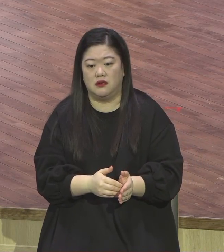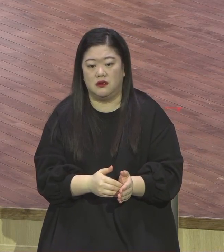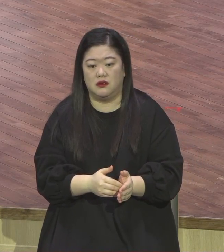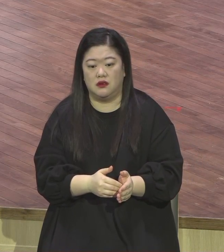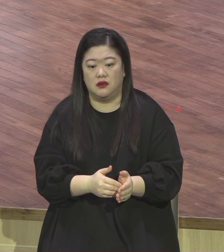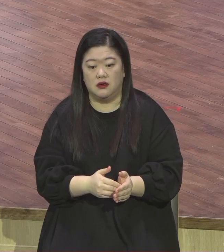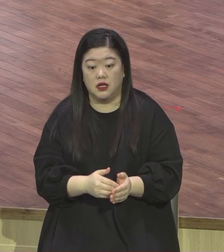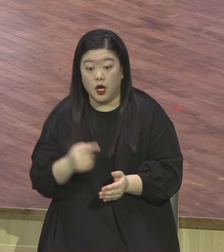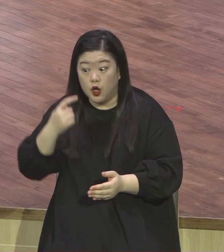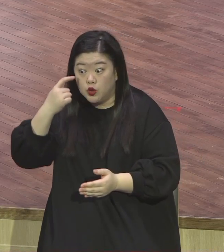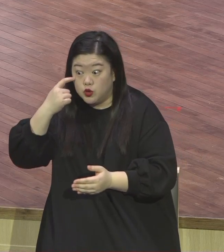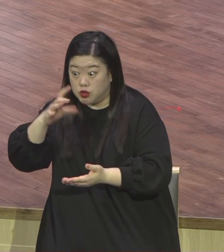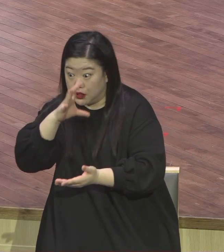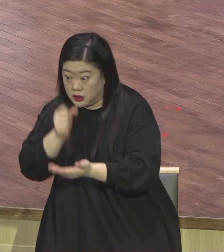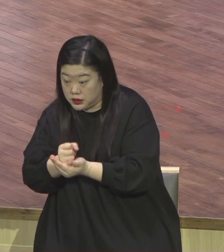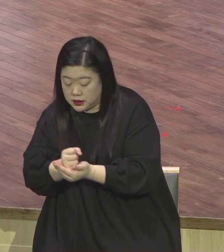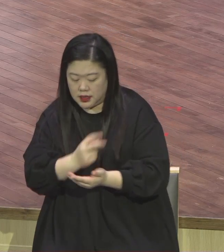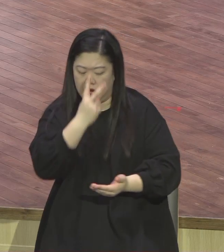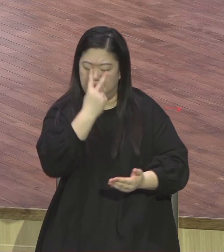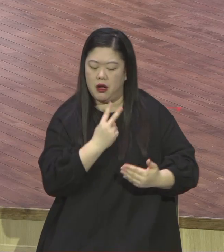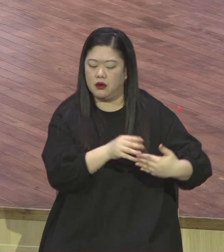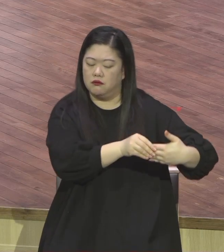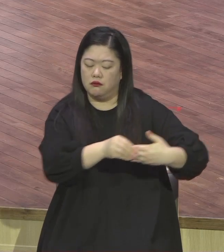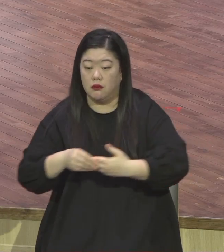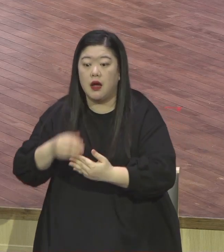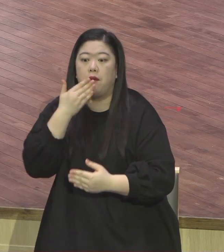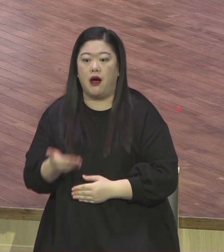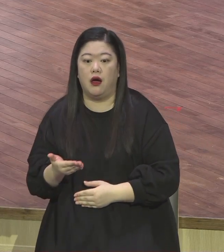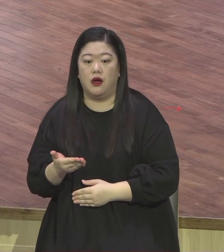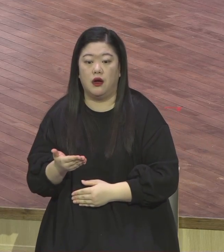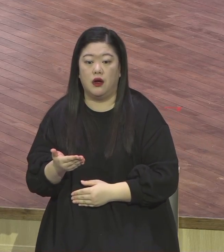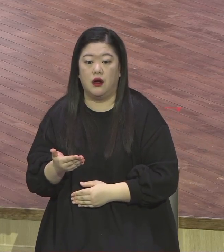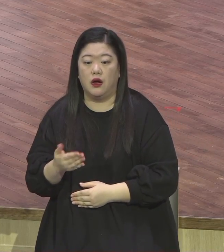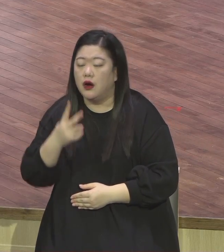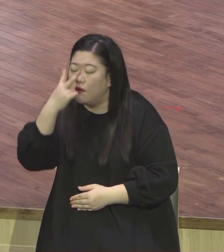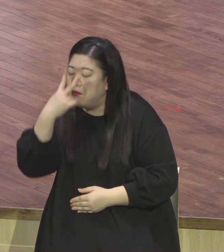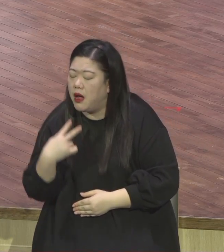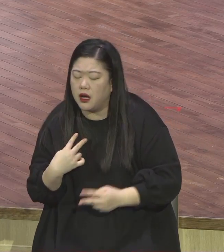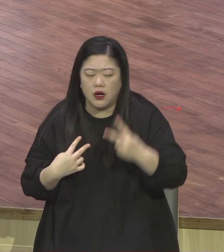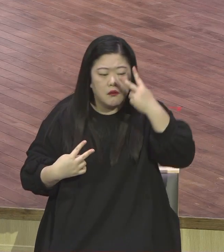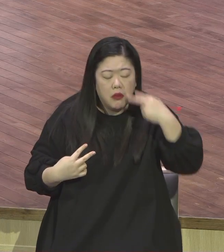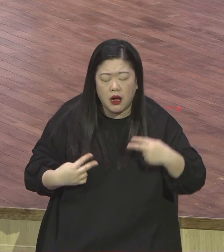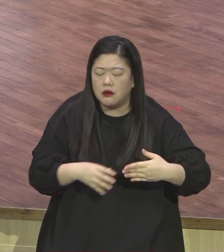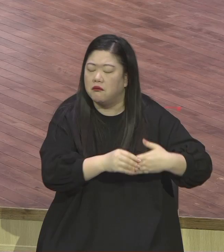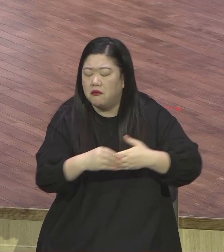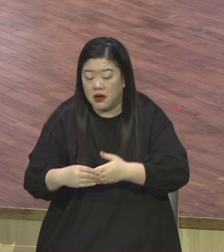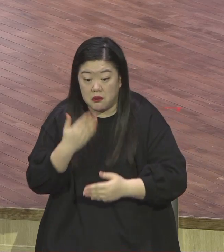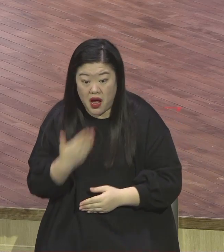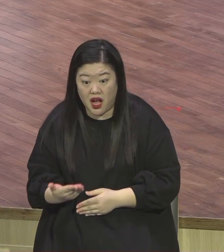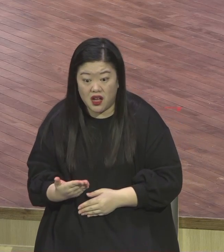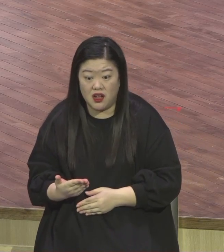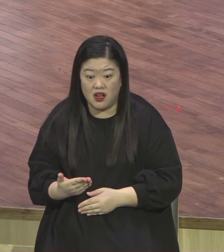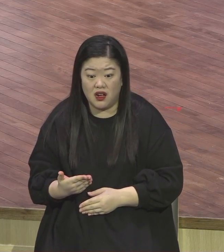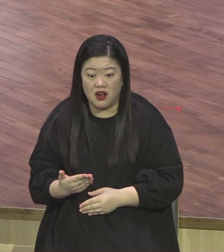지금 바르샤인들과 서기관들뿐만 아니라 이스라엘 백성들 전체조차 다